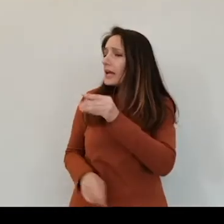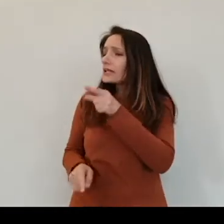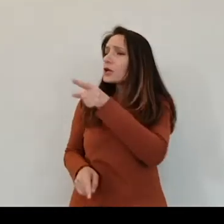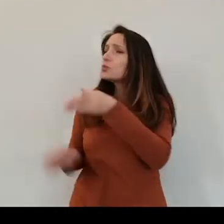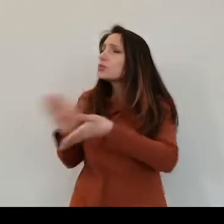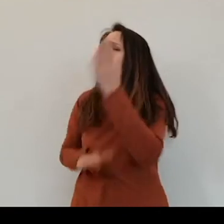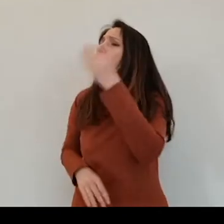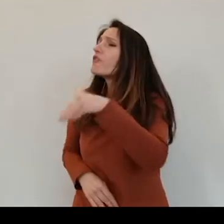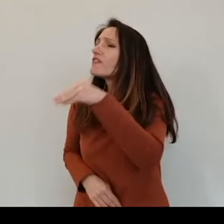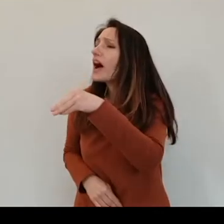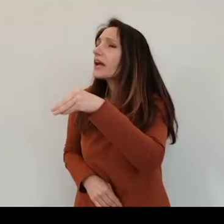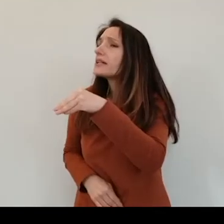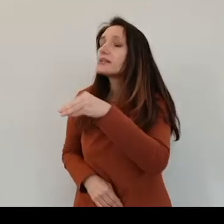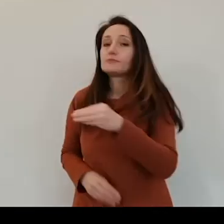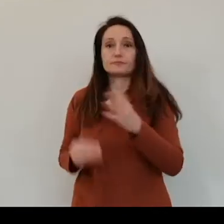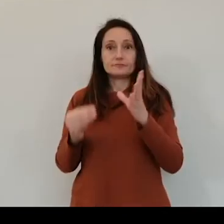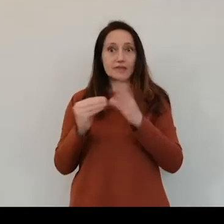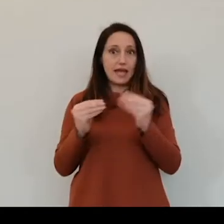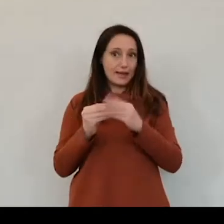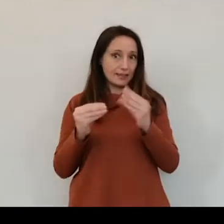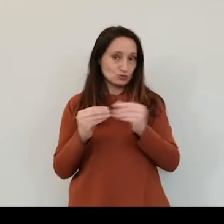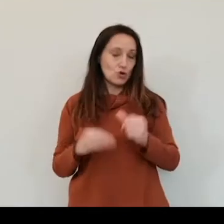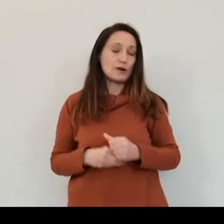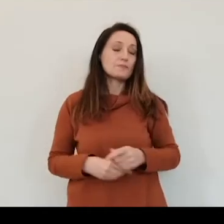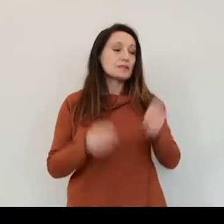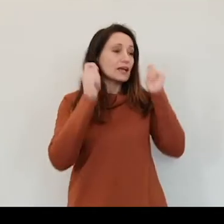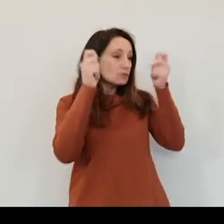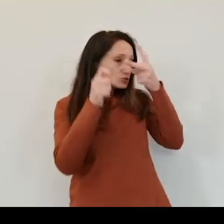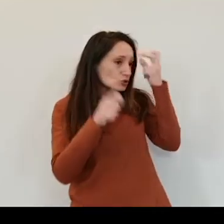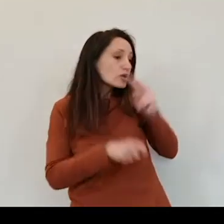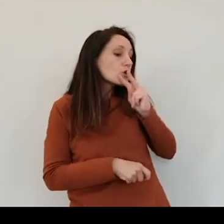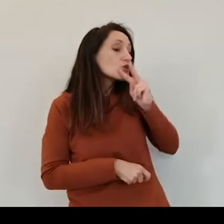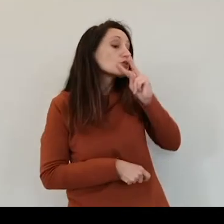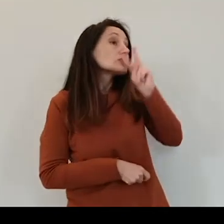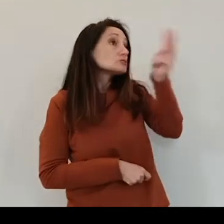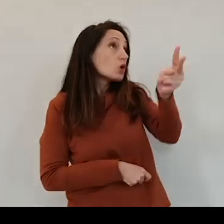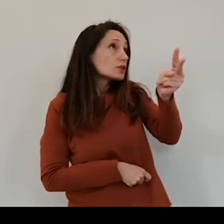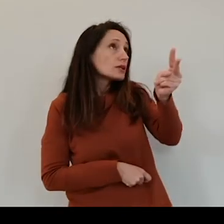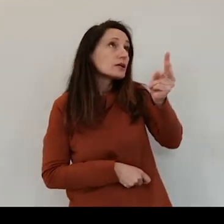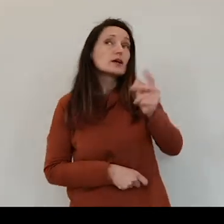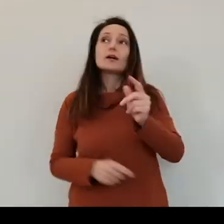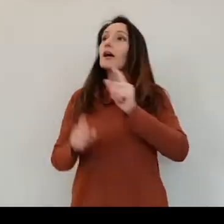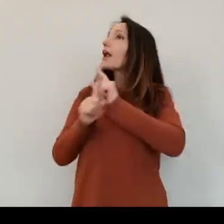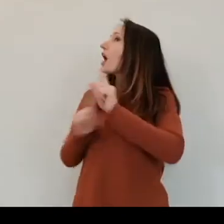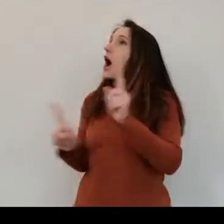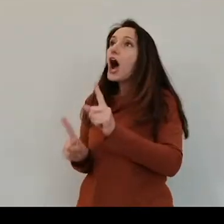Cappuccetto Nero rispose, era Cappuccetto Rosso! Rosso!